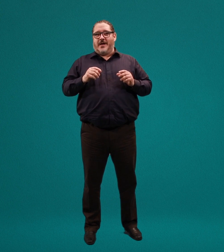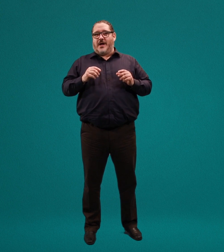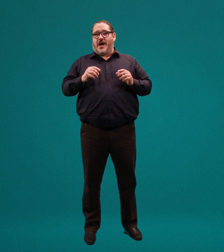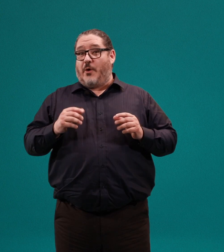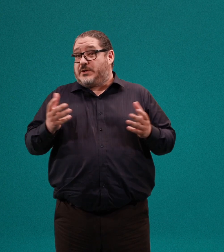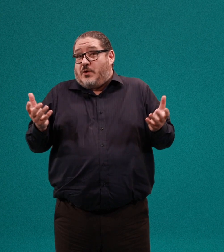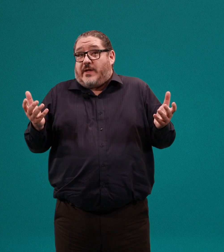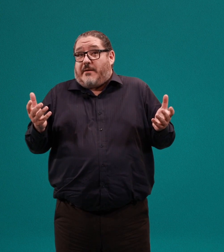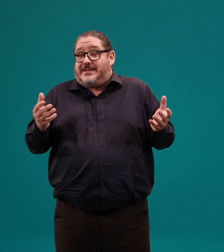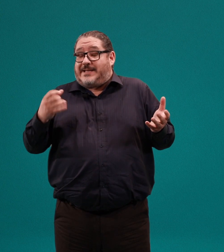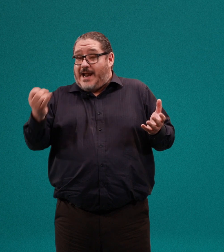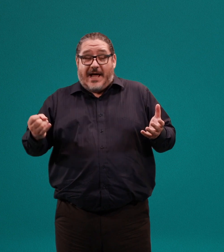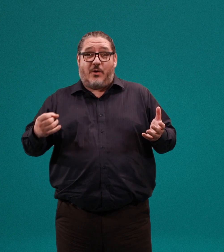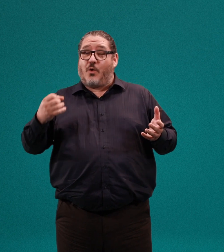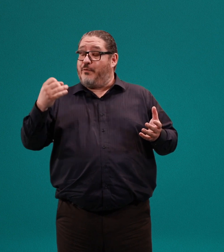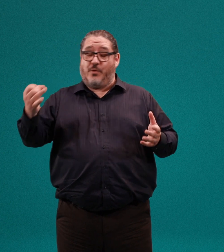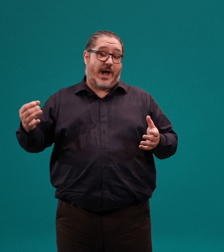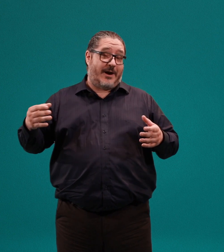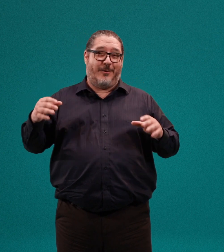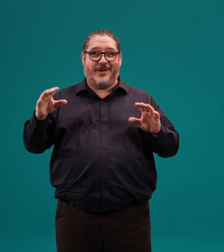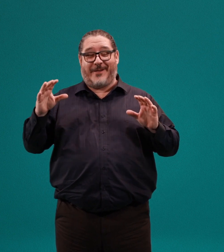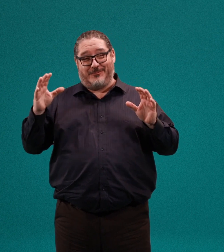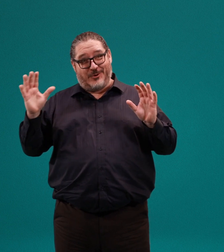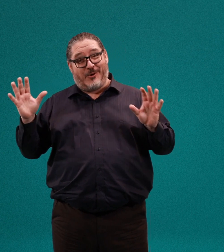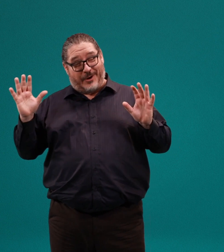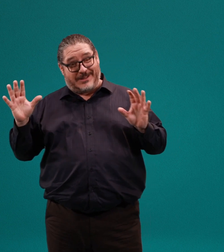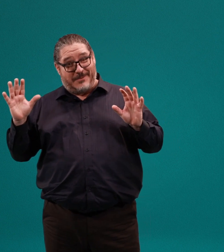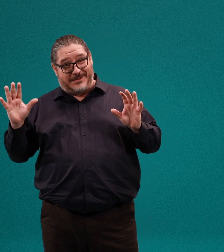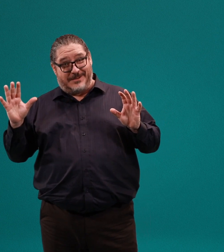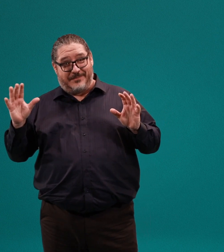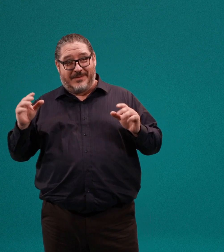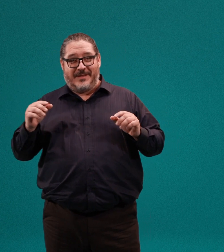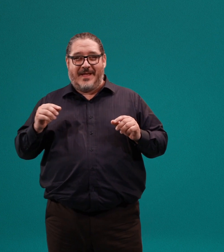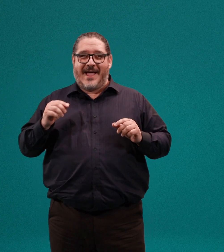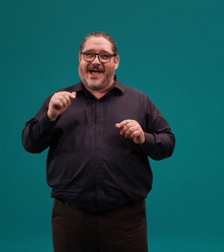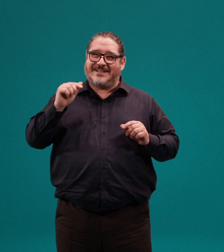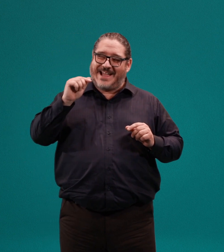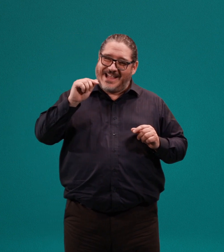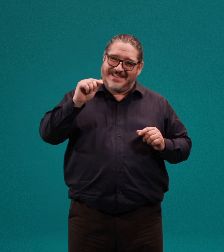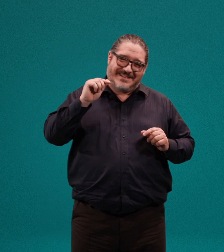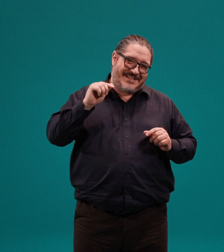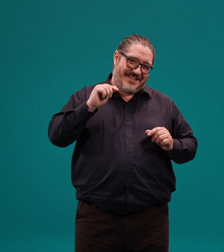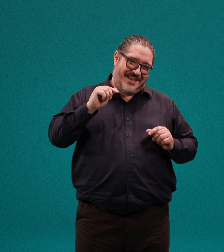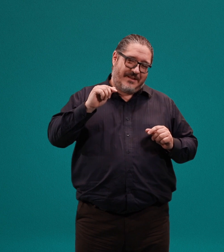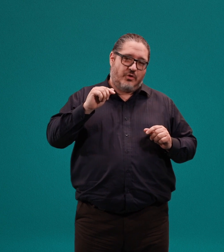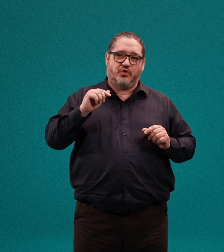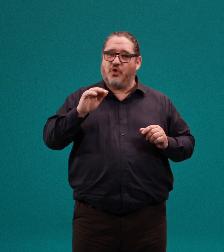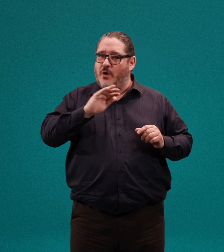Ahora solo quedaba instalarlo, configurarlo, y que funcione correctamente. Hasta antes de ese día, yo no